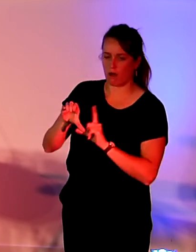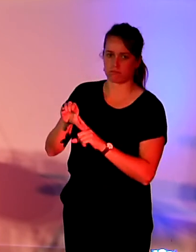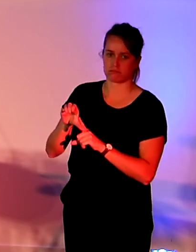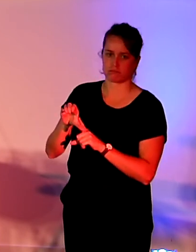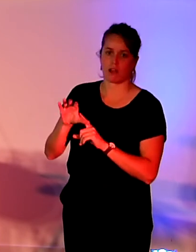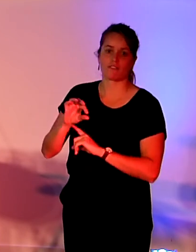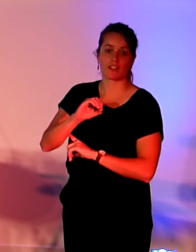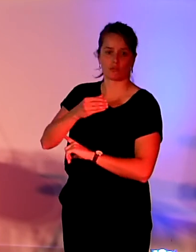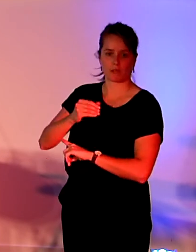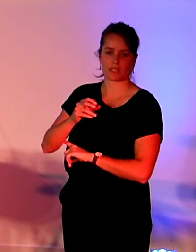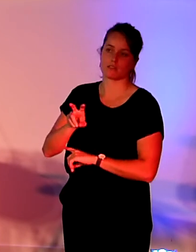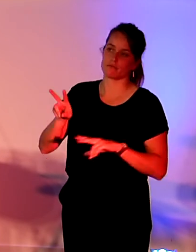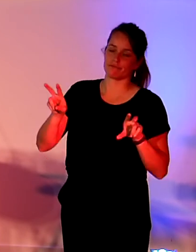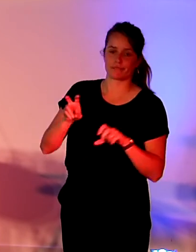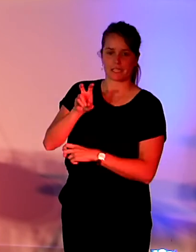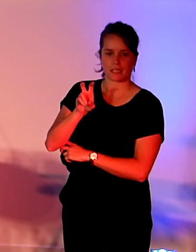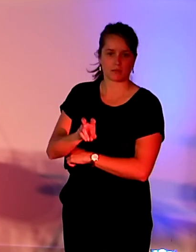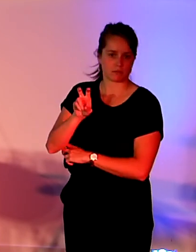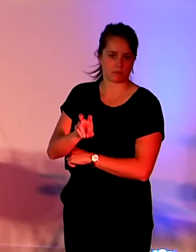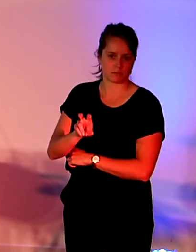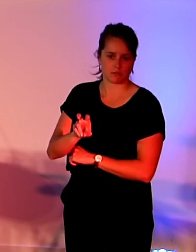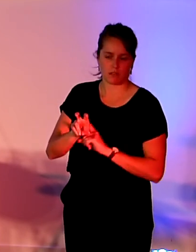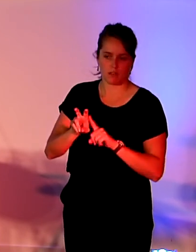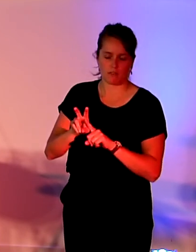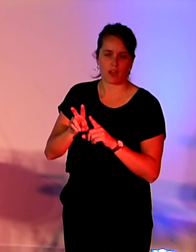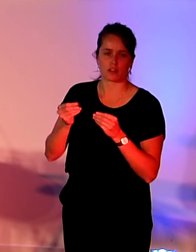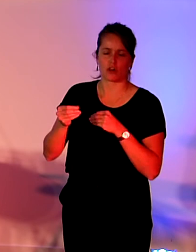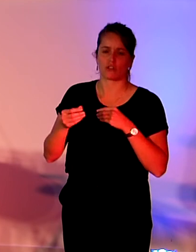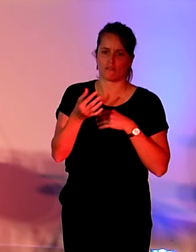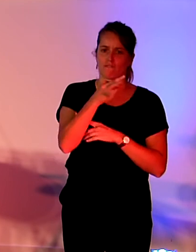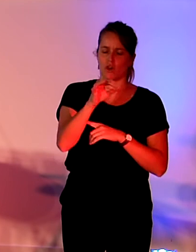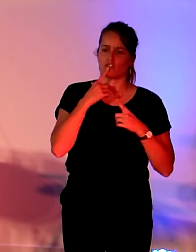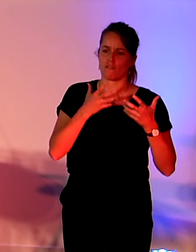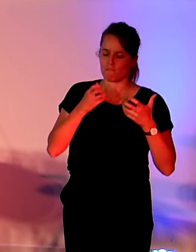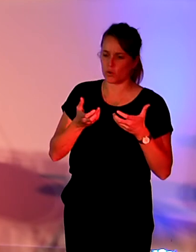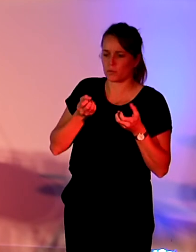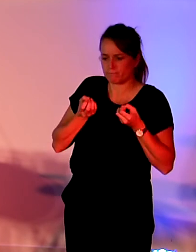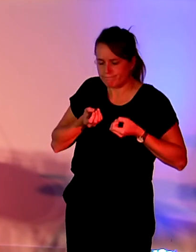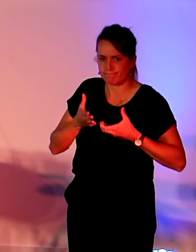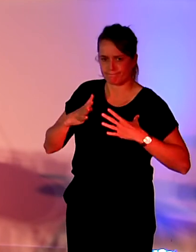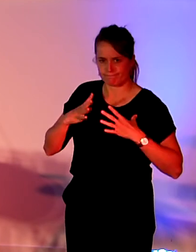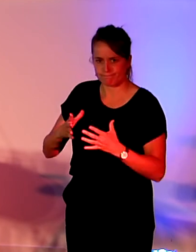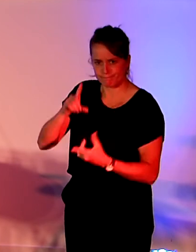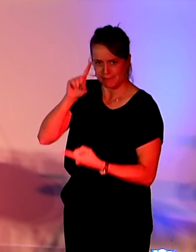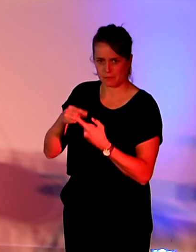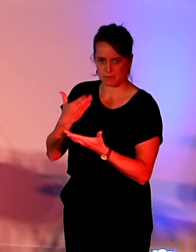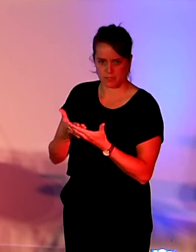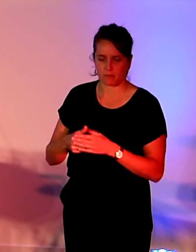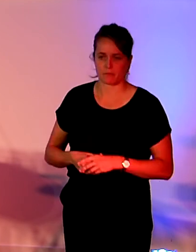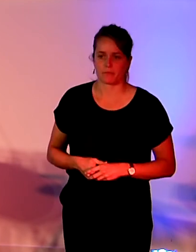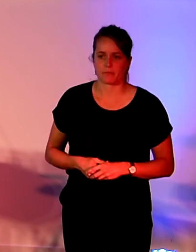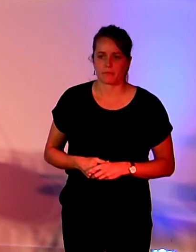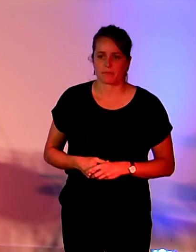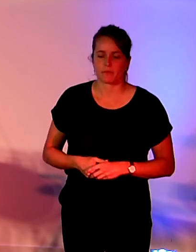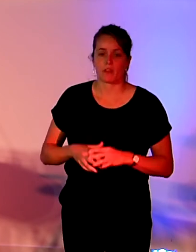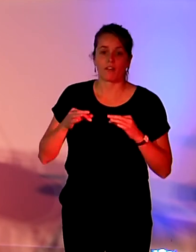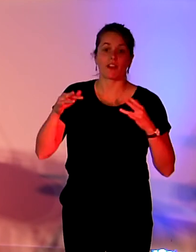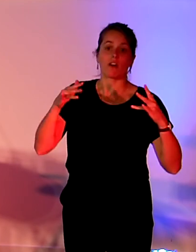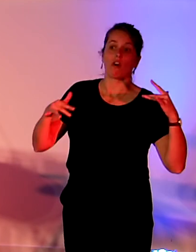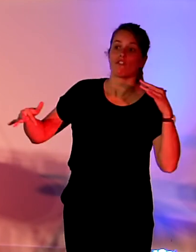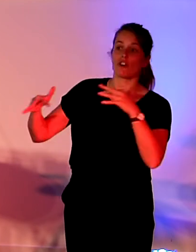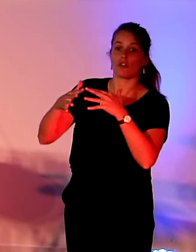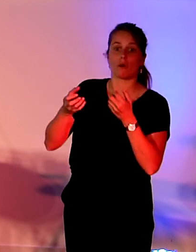attention particulière des Français pour cet enjeu, à la fois tant sur le facteur d'empreinte environnementale que sur